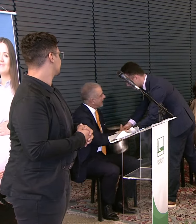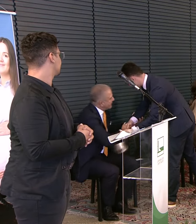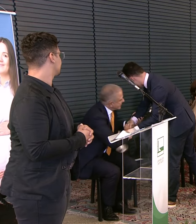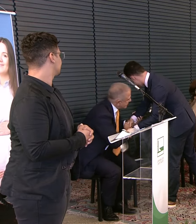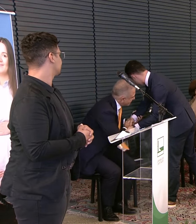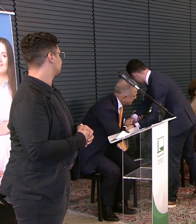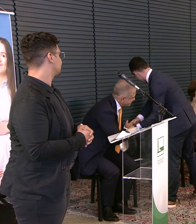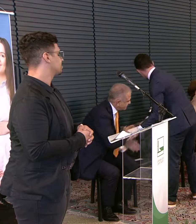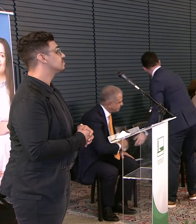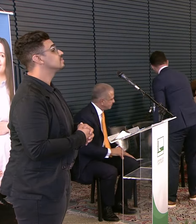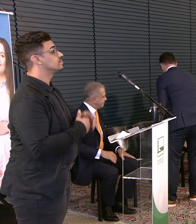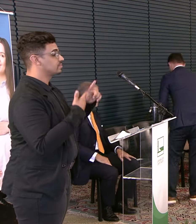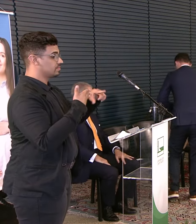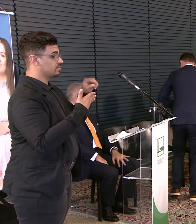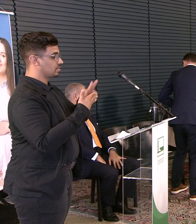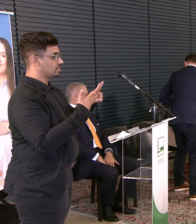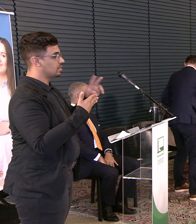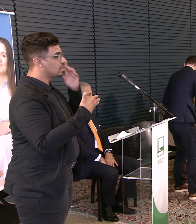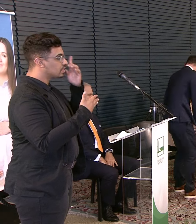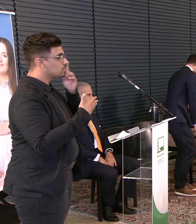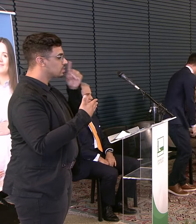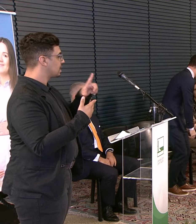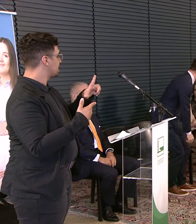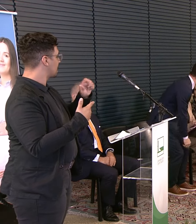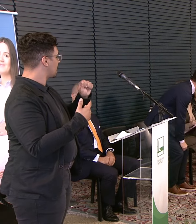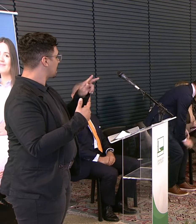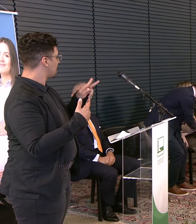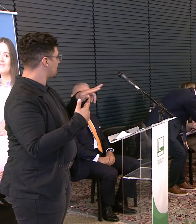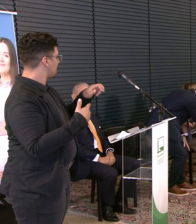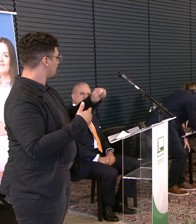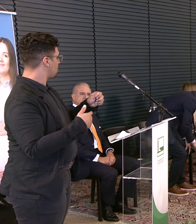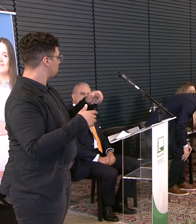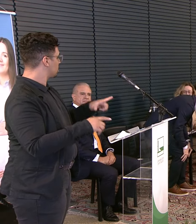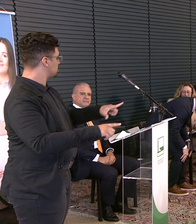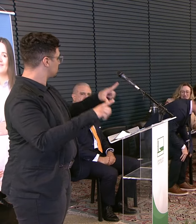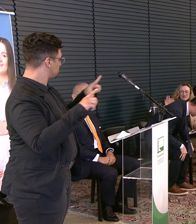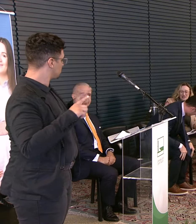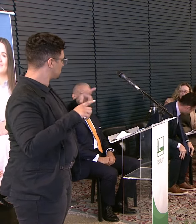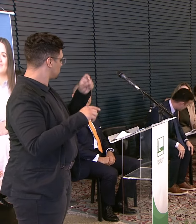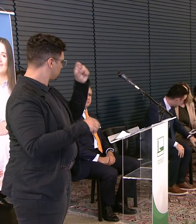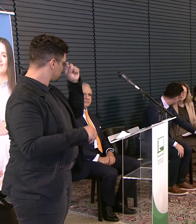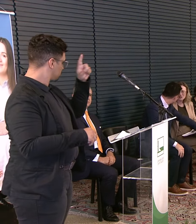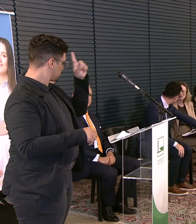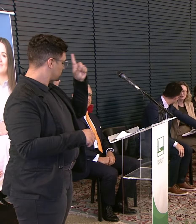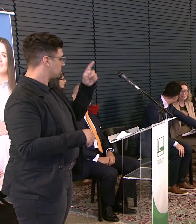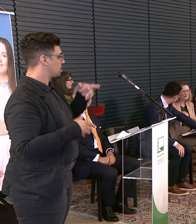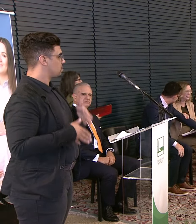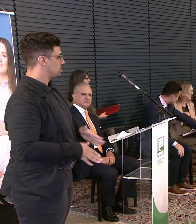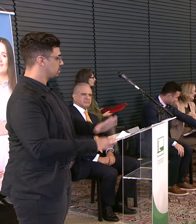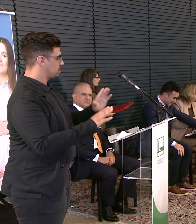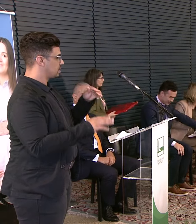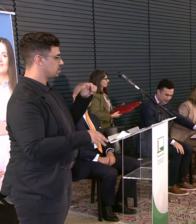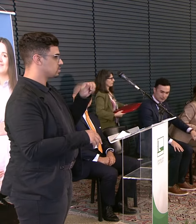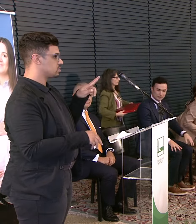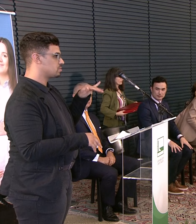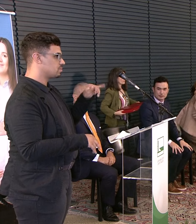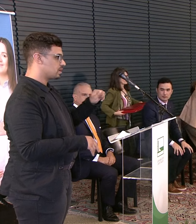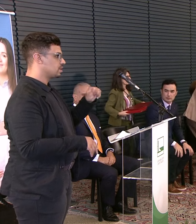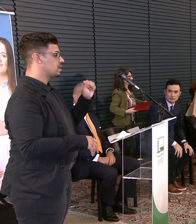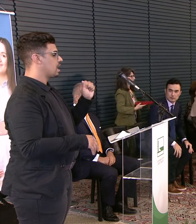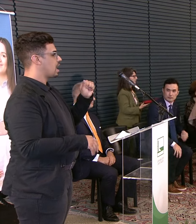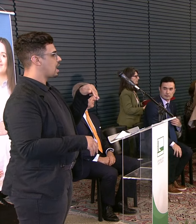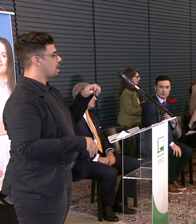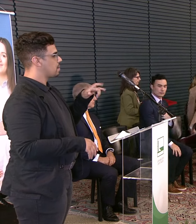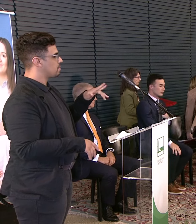Por indicação da deputada Laura Carneiro Recebe o prêmio Pelo Hospital Maternidade Maria Amélia Buarque de Holanda